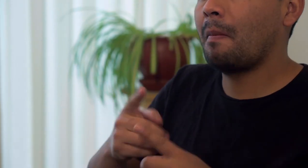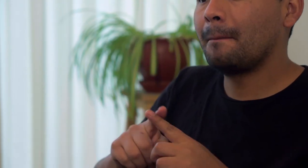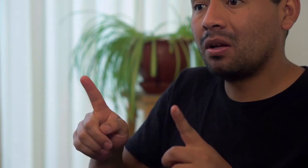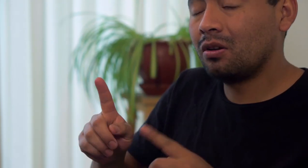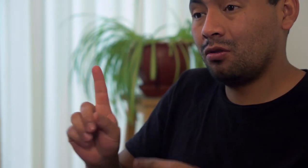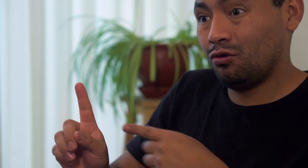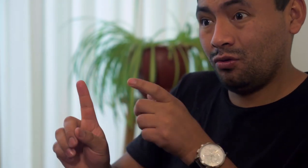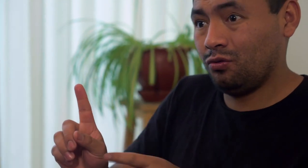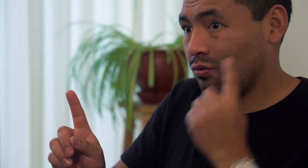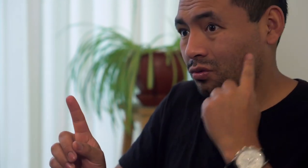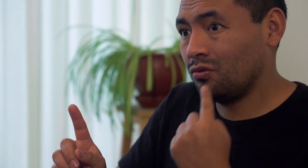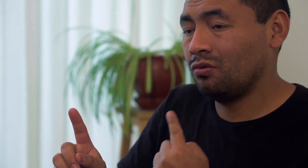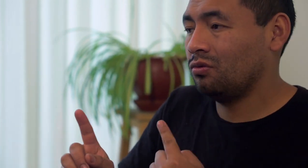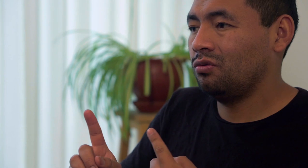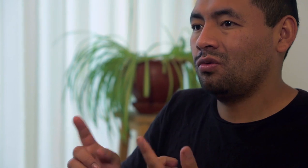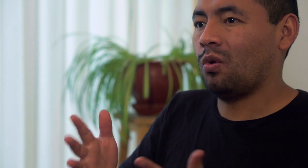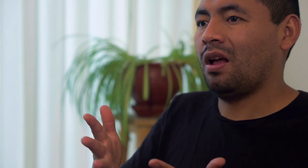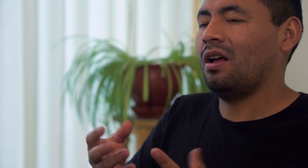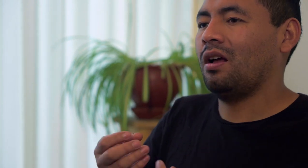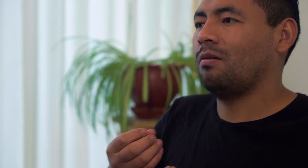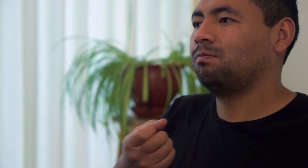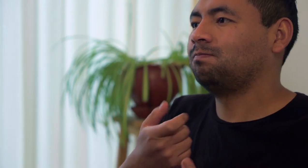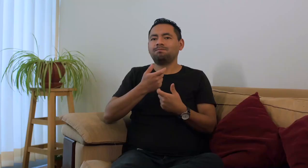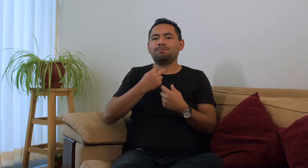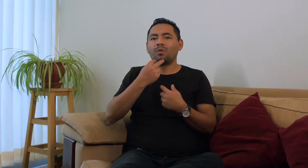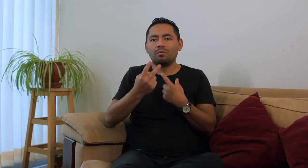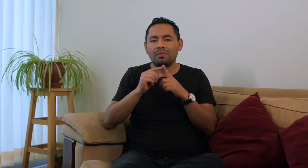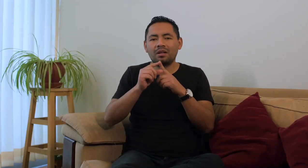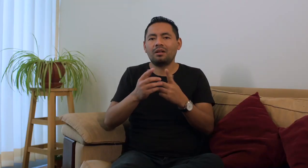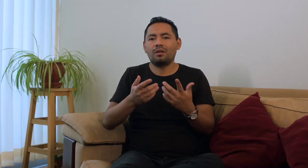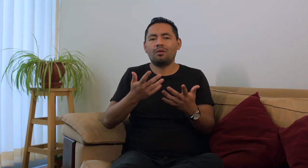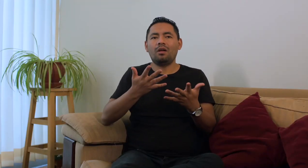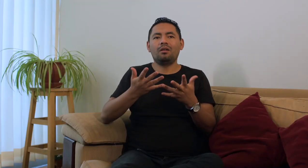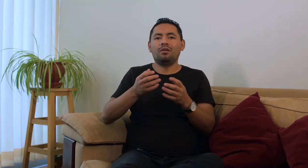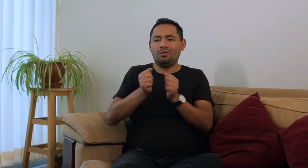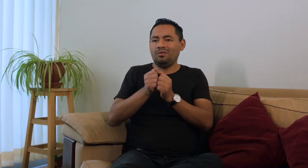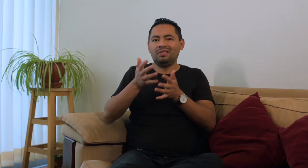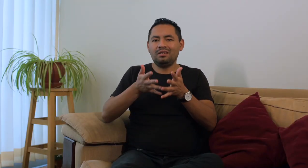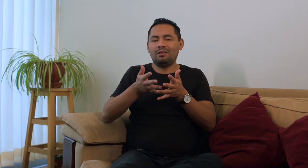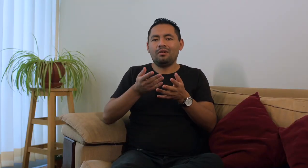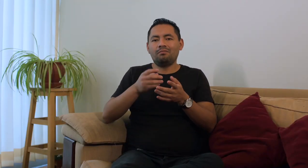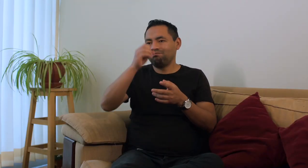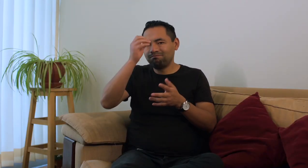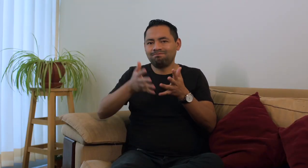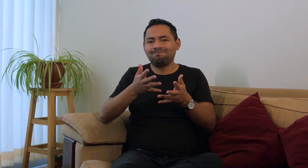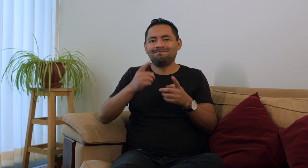niño, no sabe la lengua de señas y no tiene la voz para expresar, entonces es difícil que uno pueda